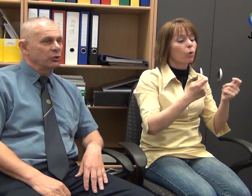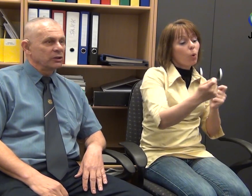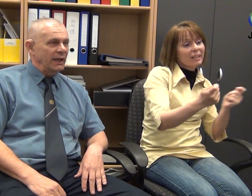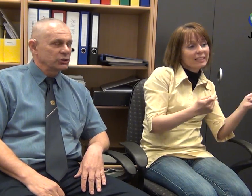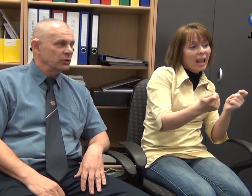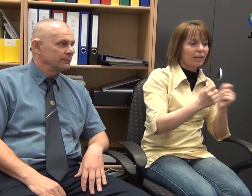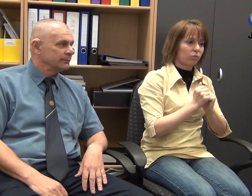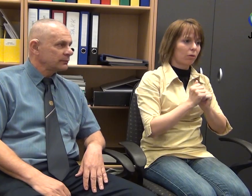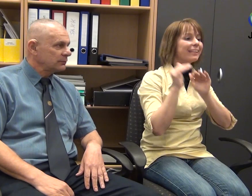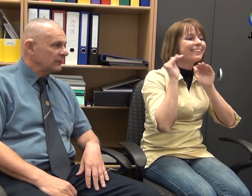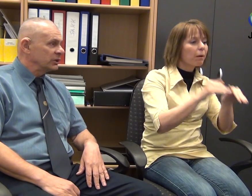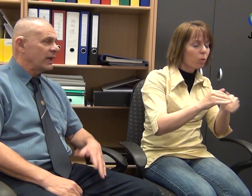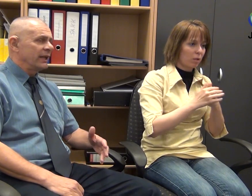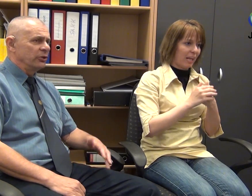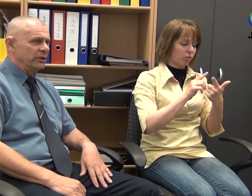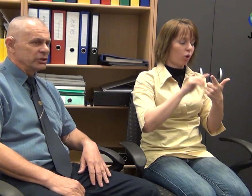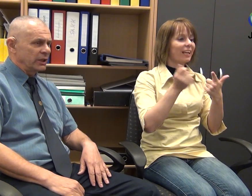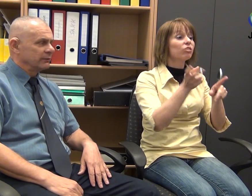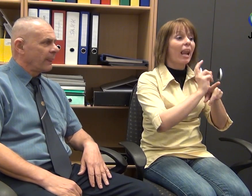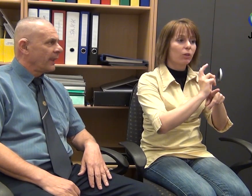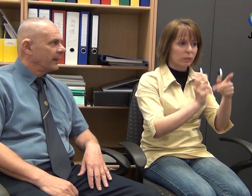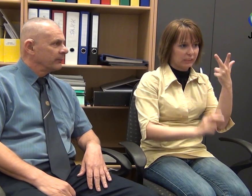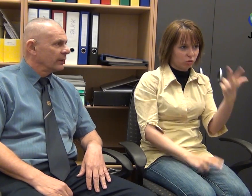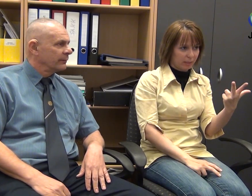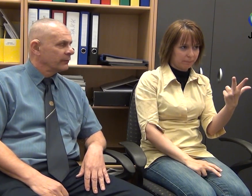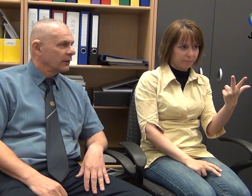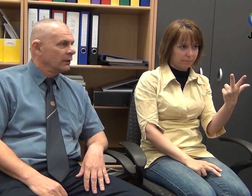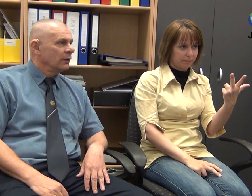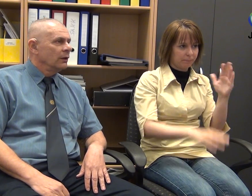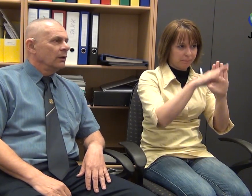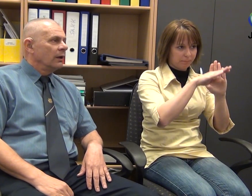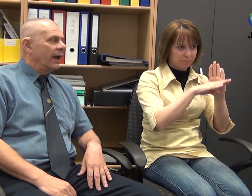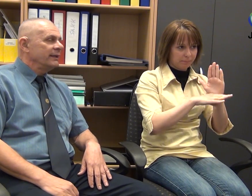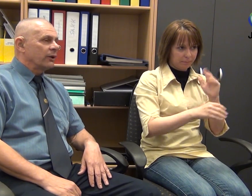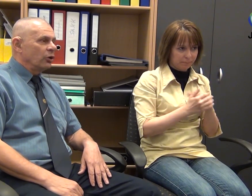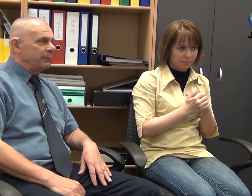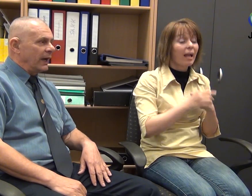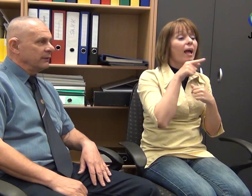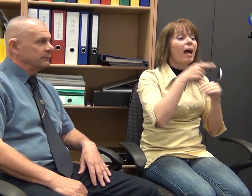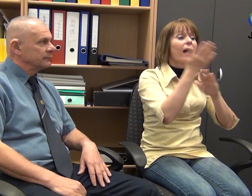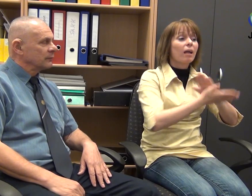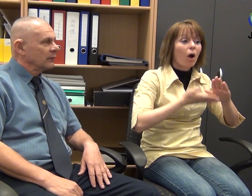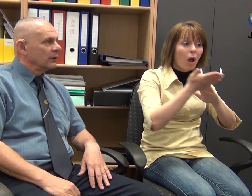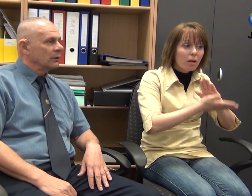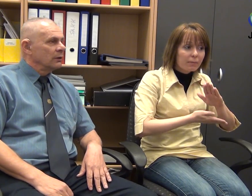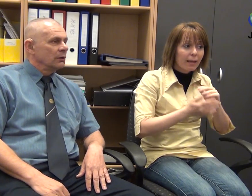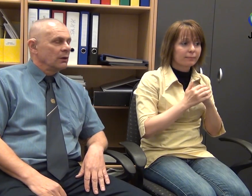támogatása és ellenőrzése. Ennek alapján